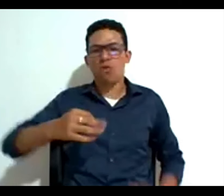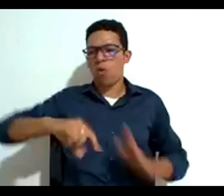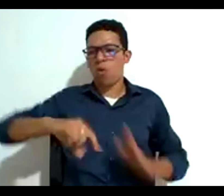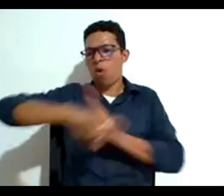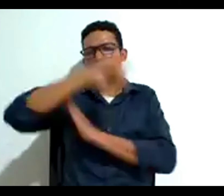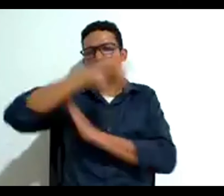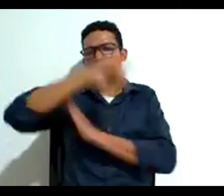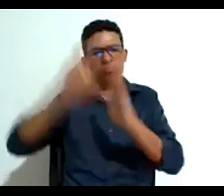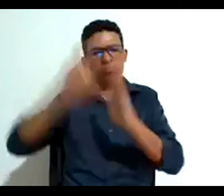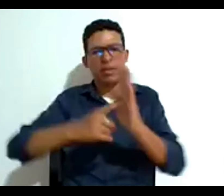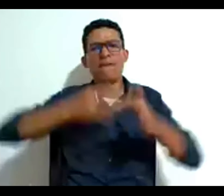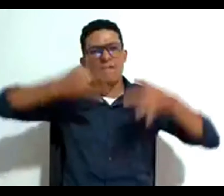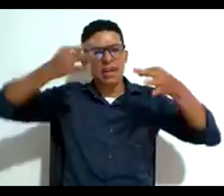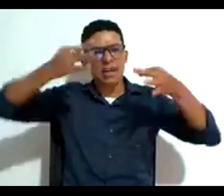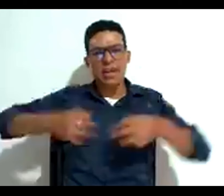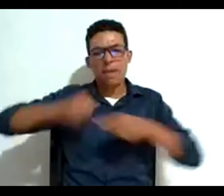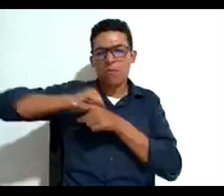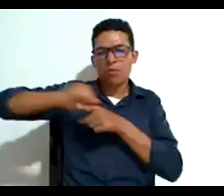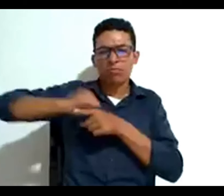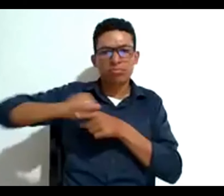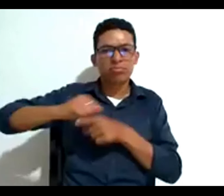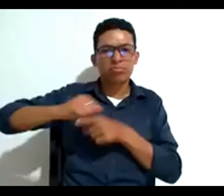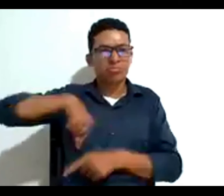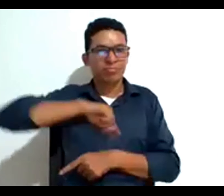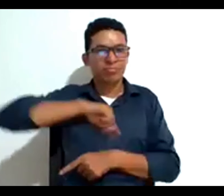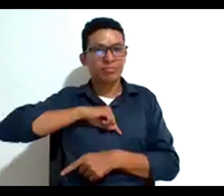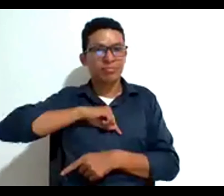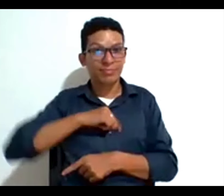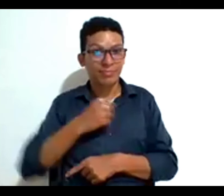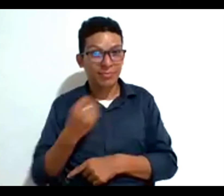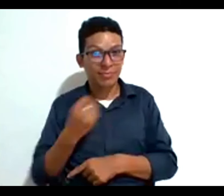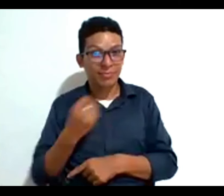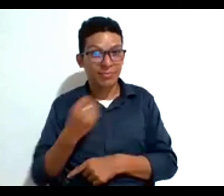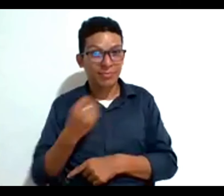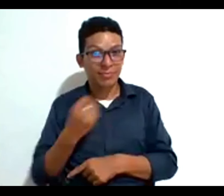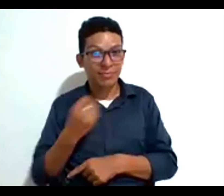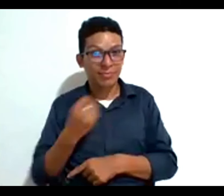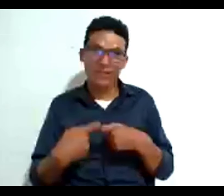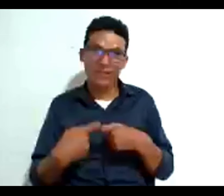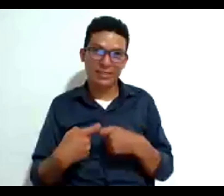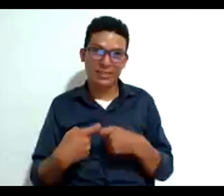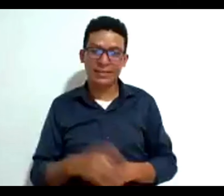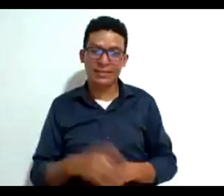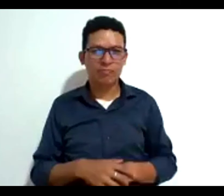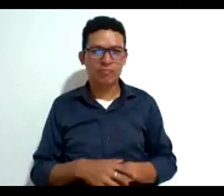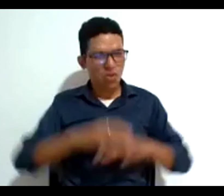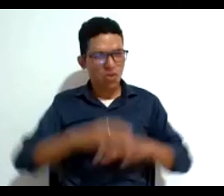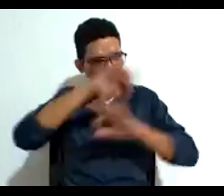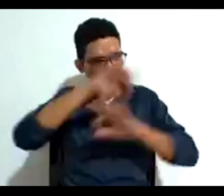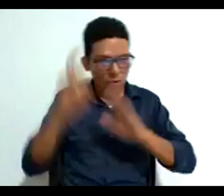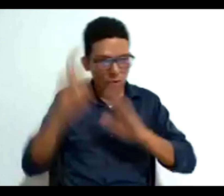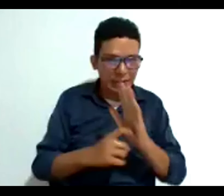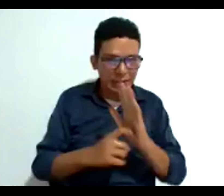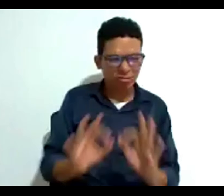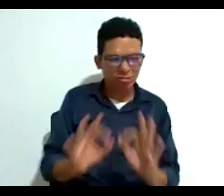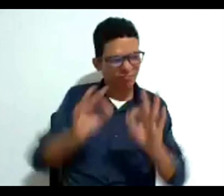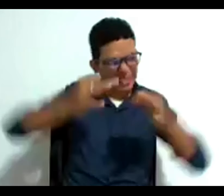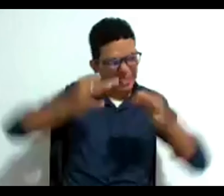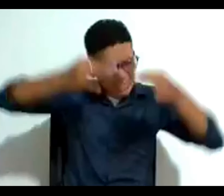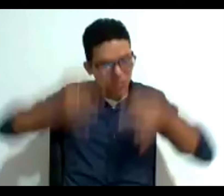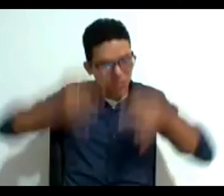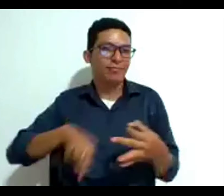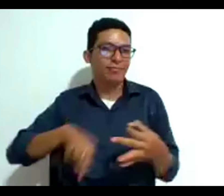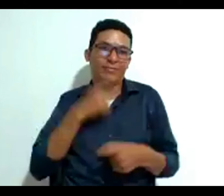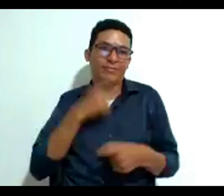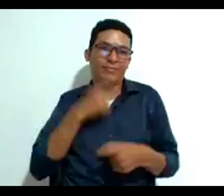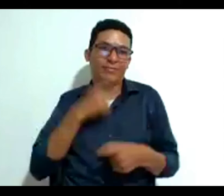en nuestra práctica cosa que en realidad real es muy difícil una certeza absoluta es difícil en la realidad diríamos